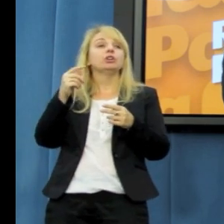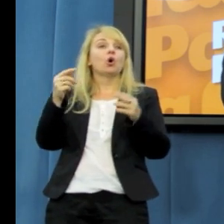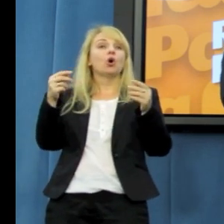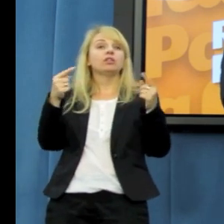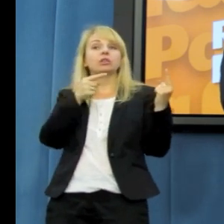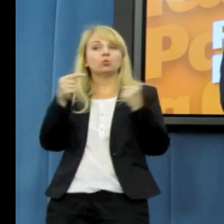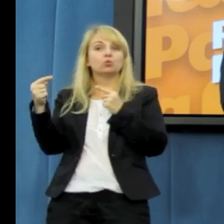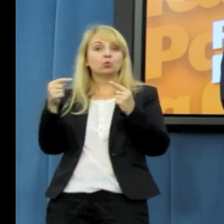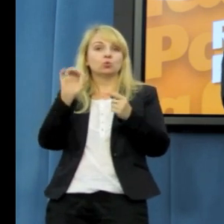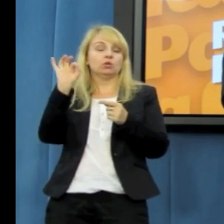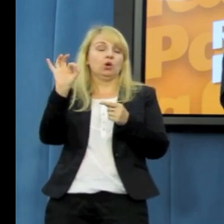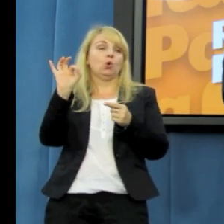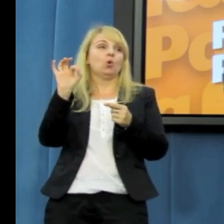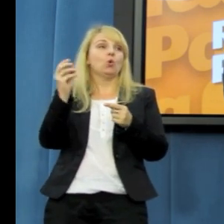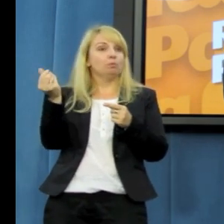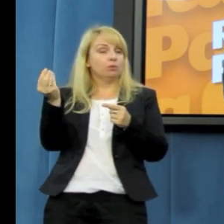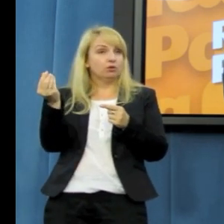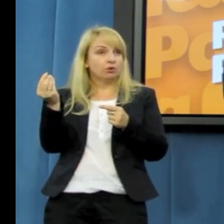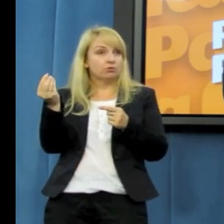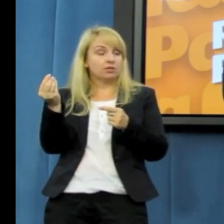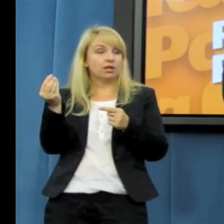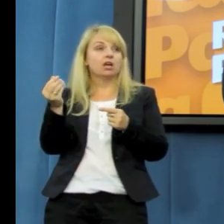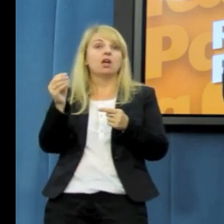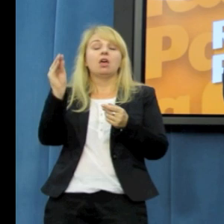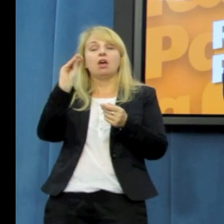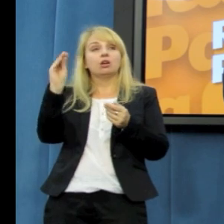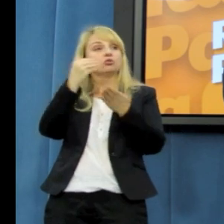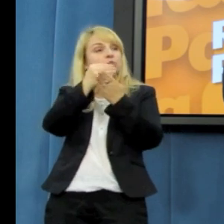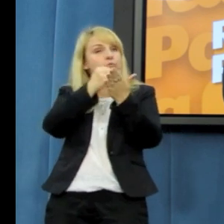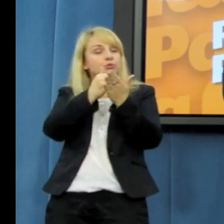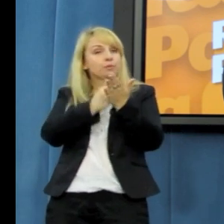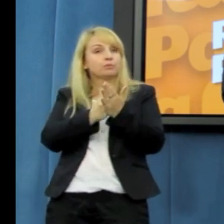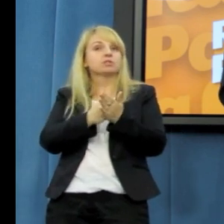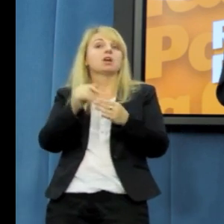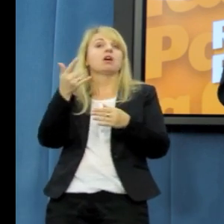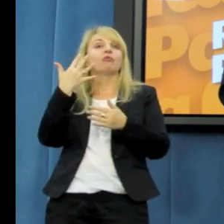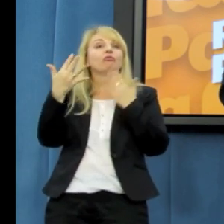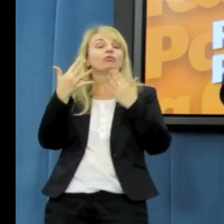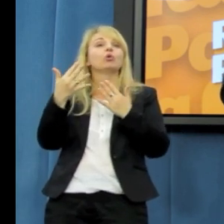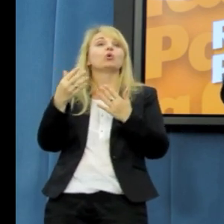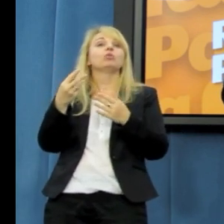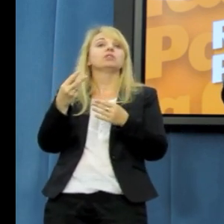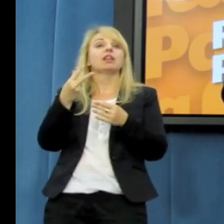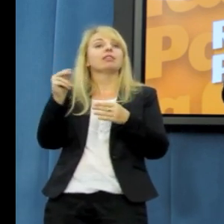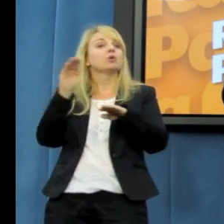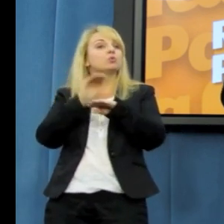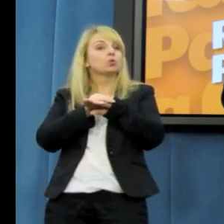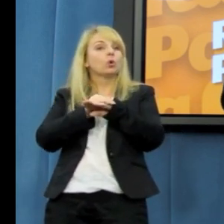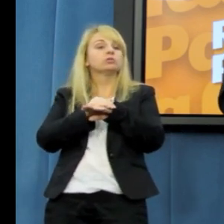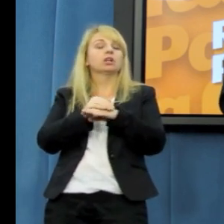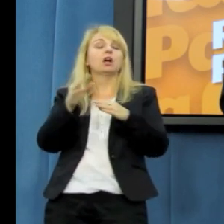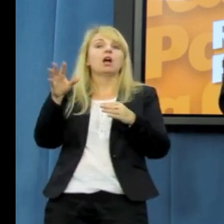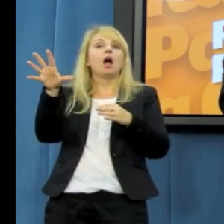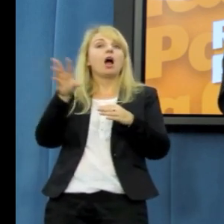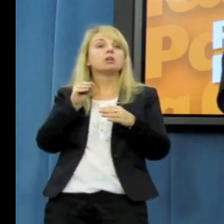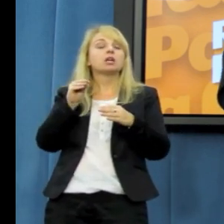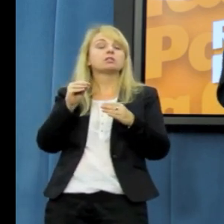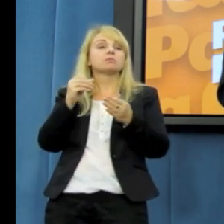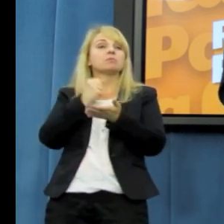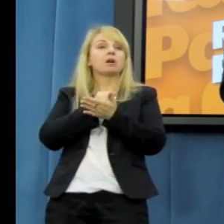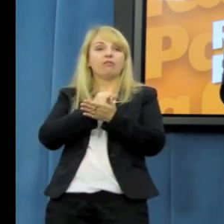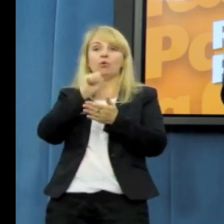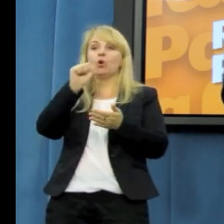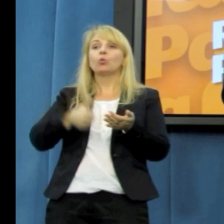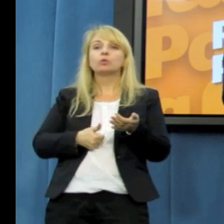Waldemar Pawlak proponuje. Tam są jeszcze przepisy związane z tym, że niezgodna ta propozycja jest do końca sprawem unijnym.